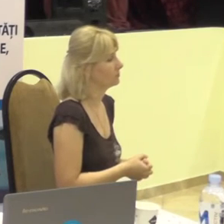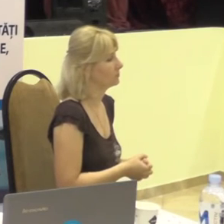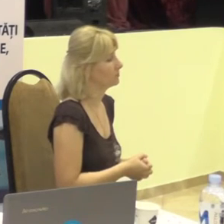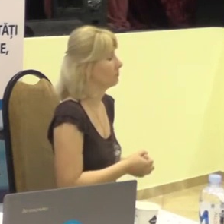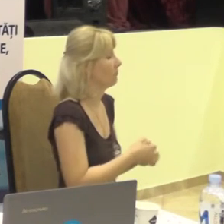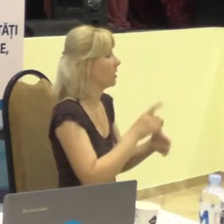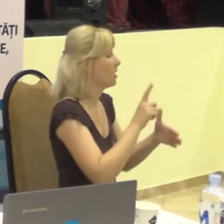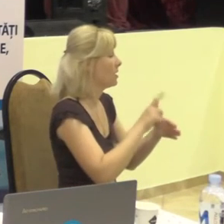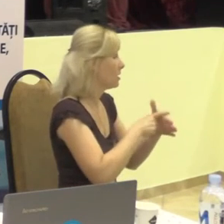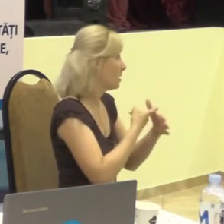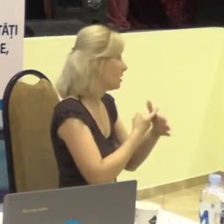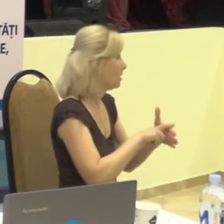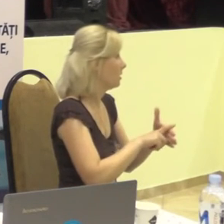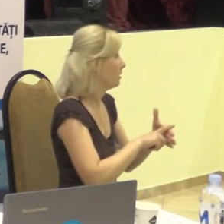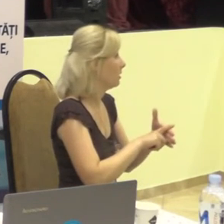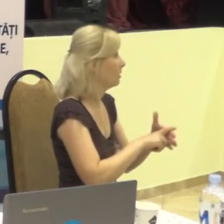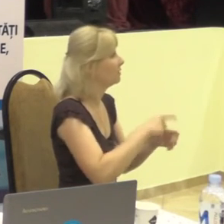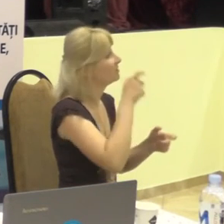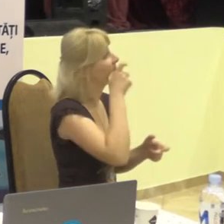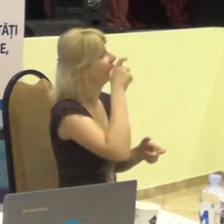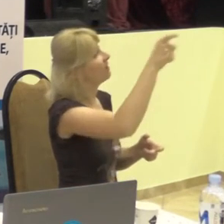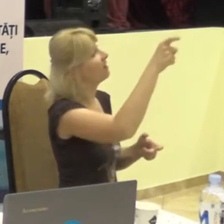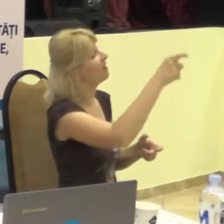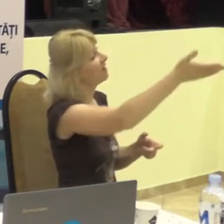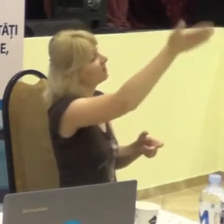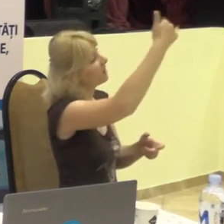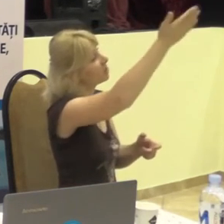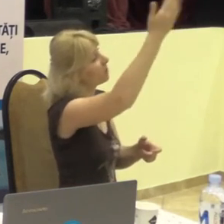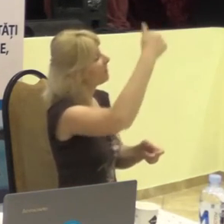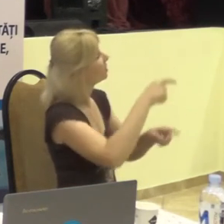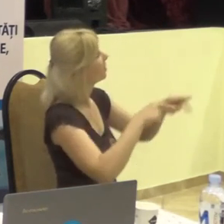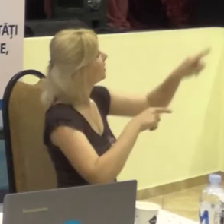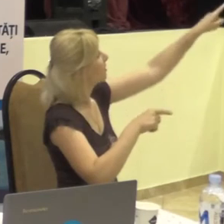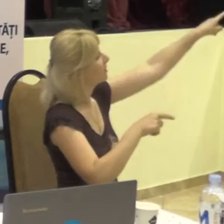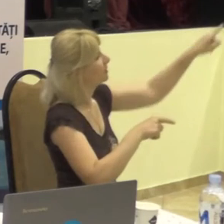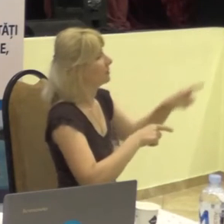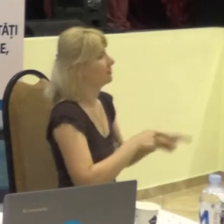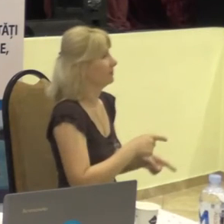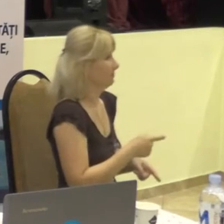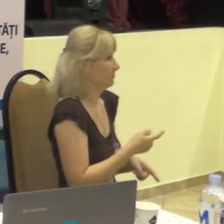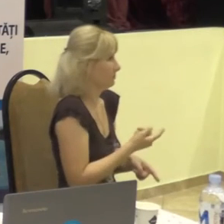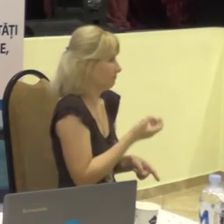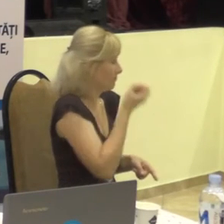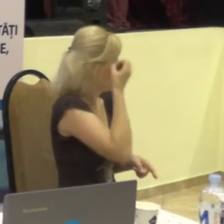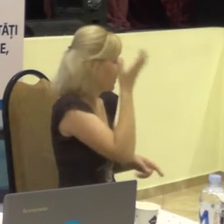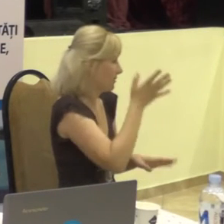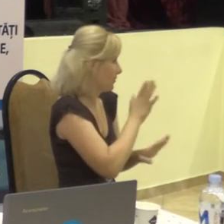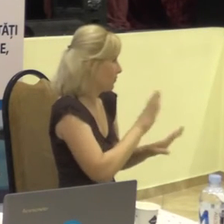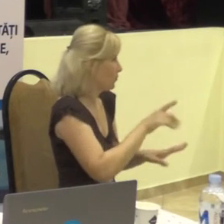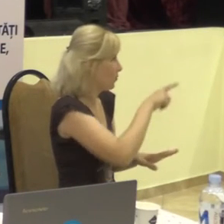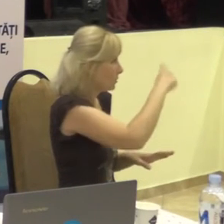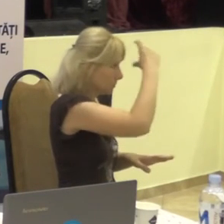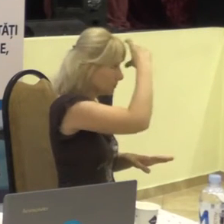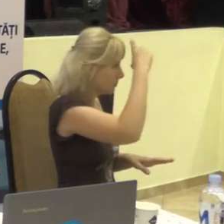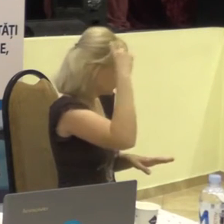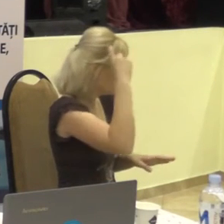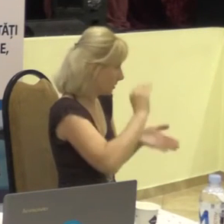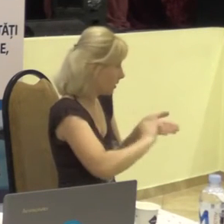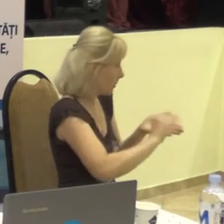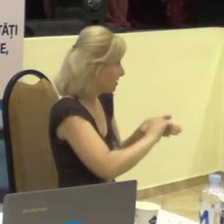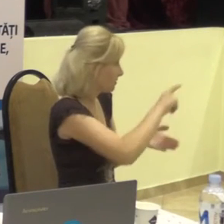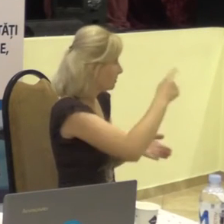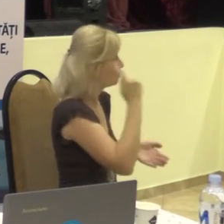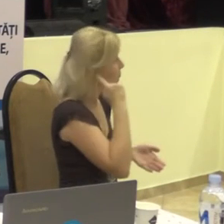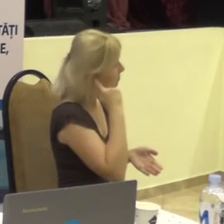Ori se strigați din out-of-capăt, du-te acolo! La el, cu frunte, nu scrie că el aude, ori n